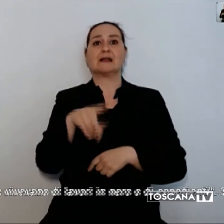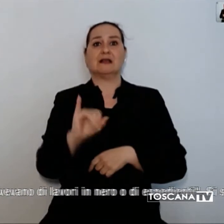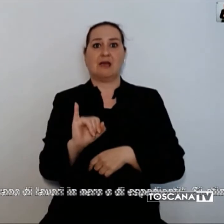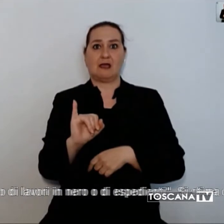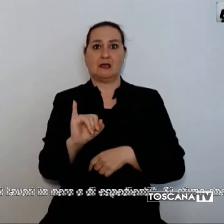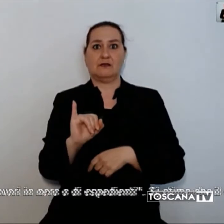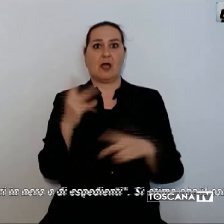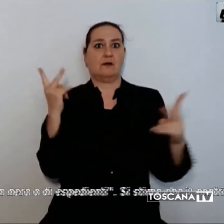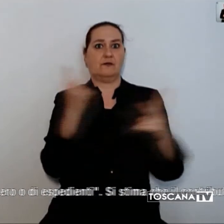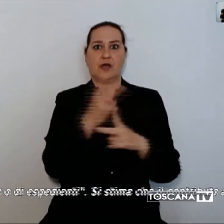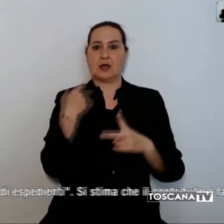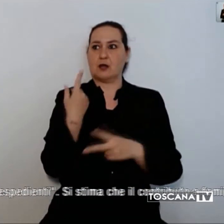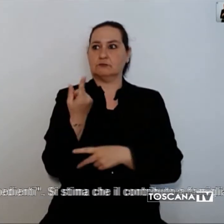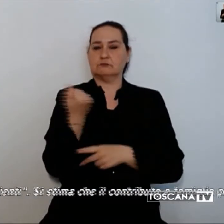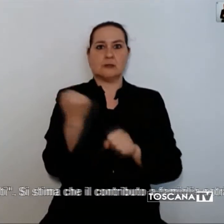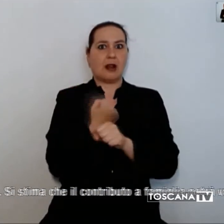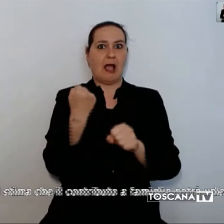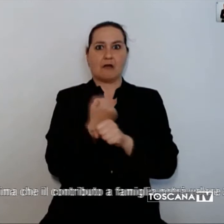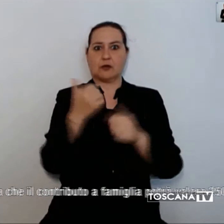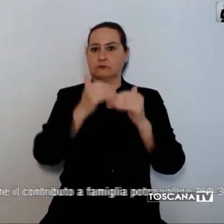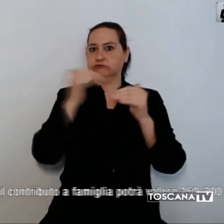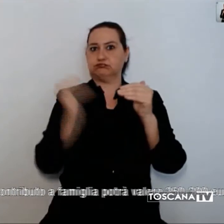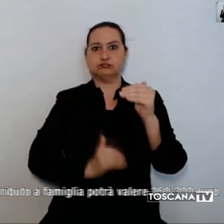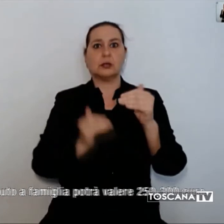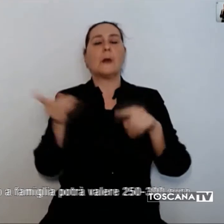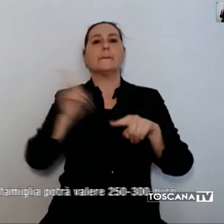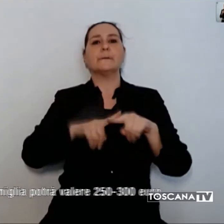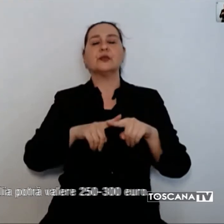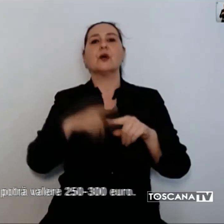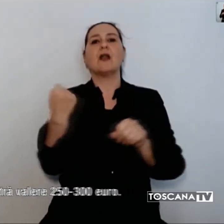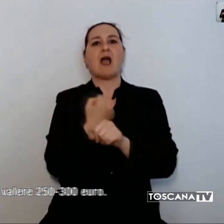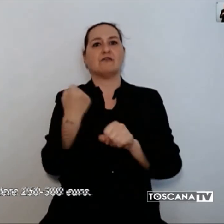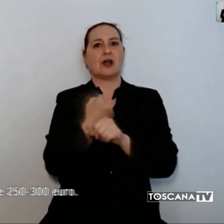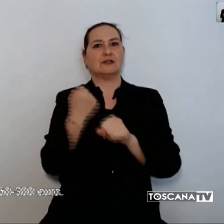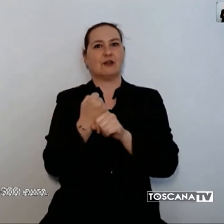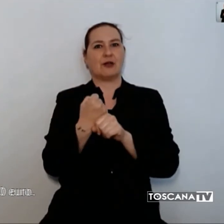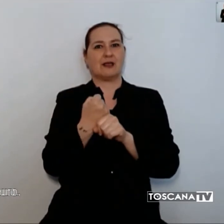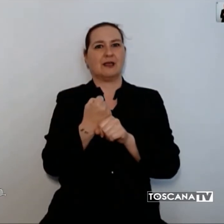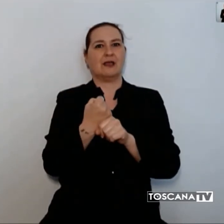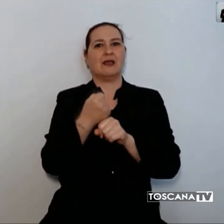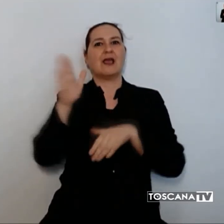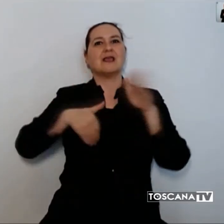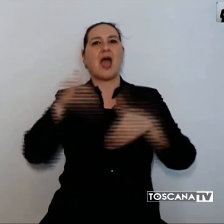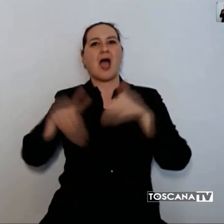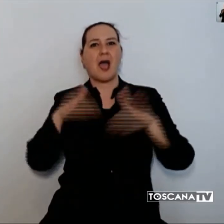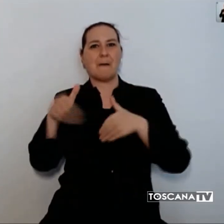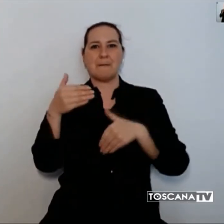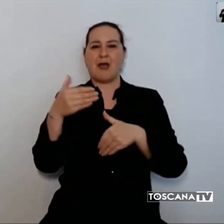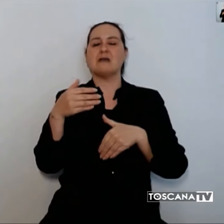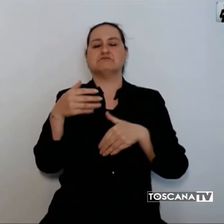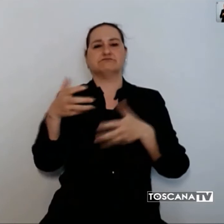di affari e lavoratori intermittenti che hanno avuto riduzioni nelle chiamate. La